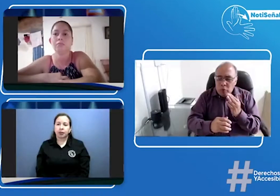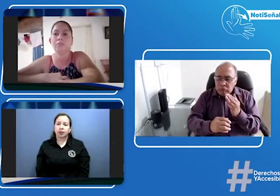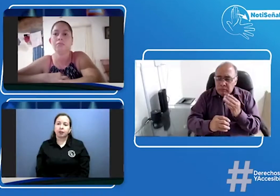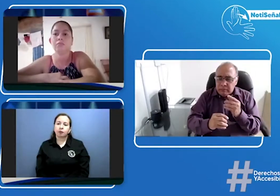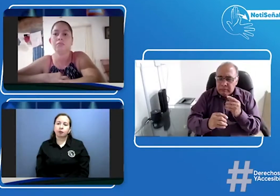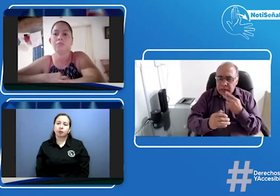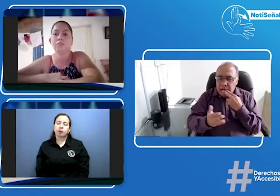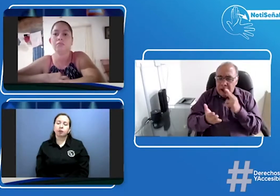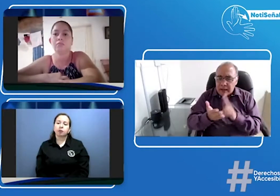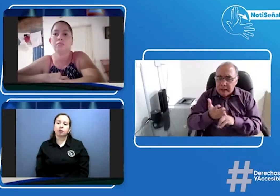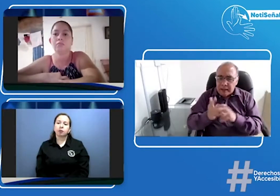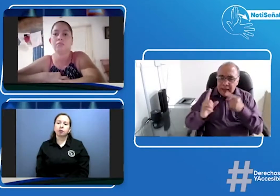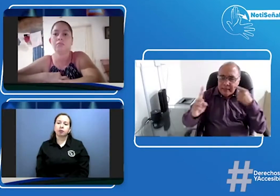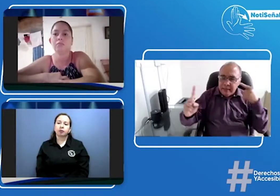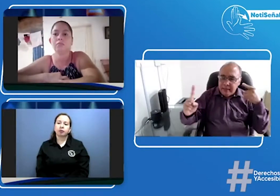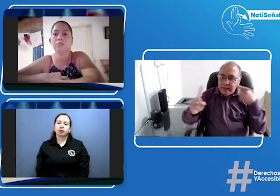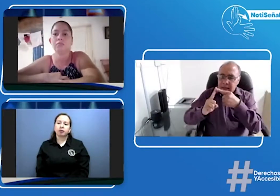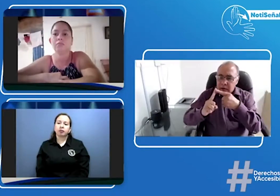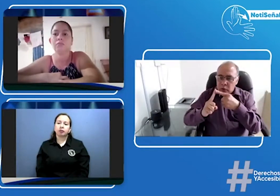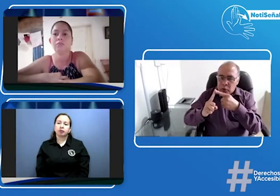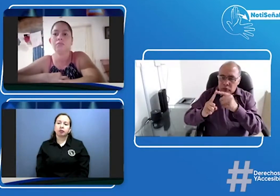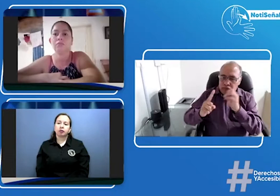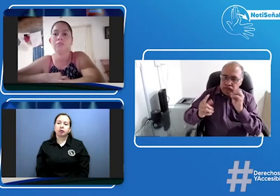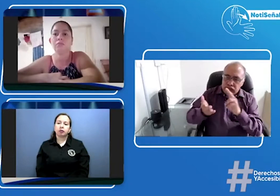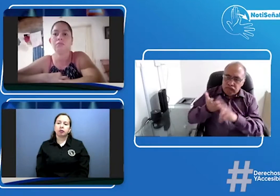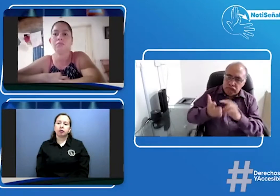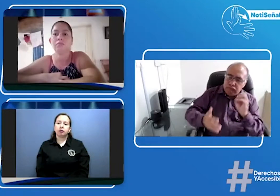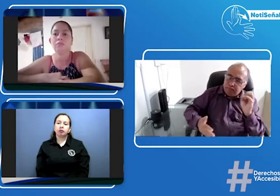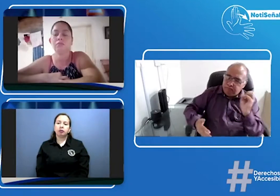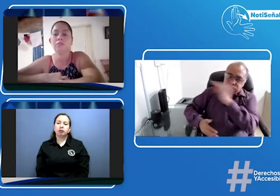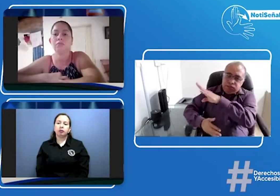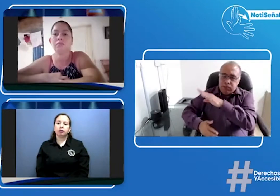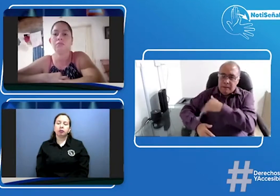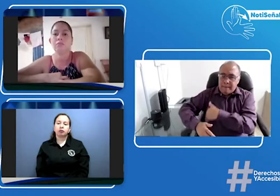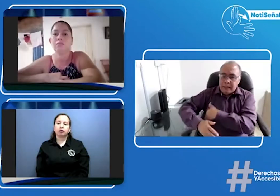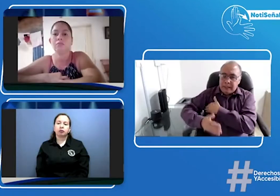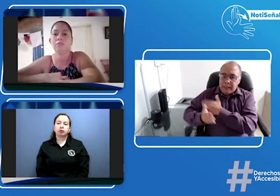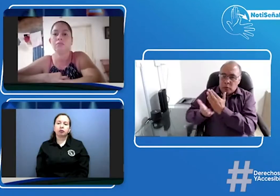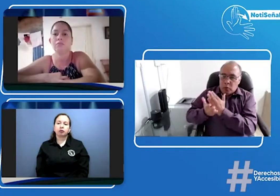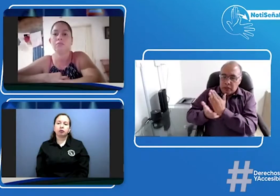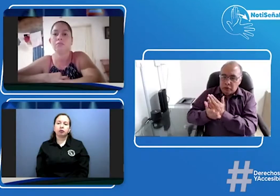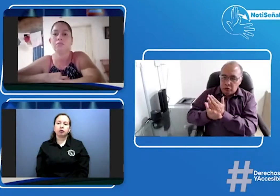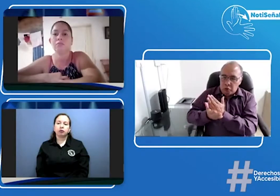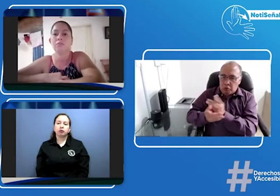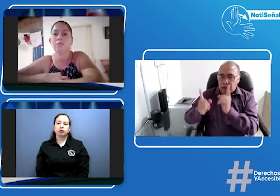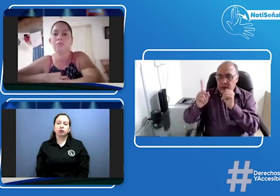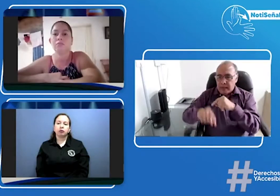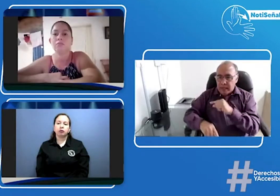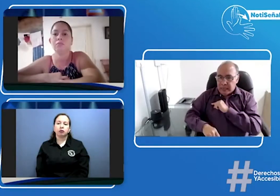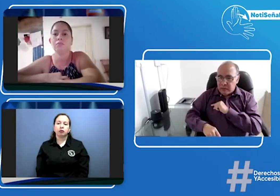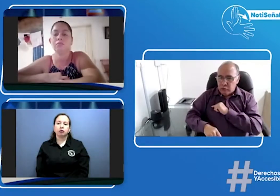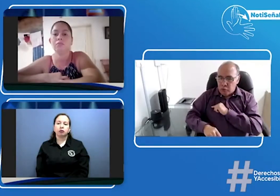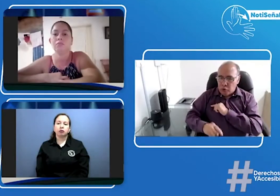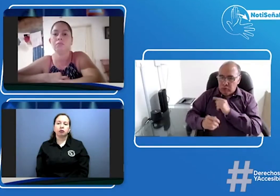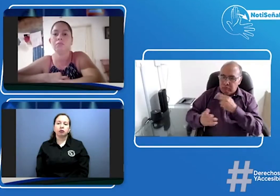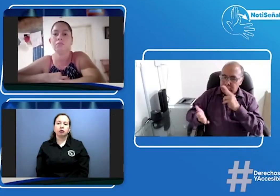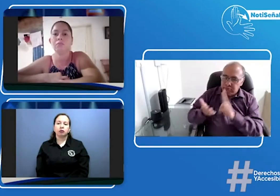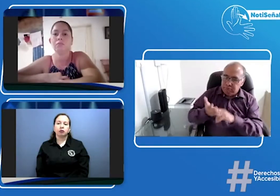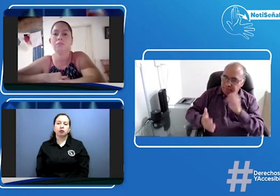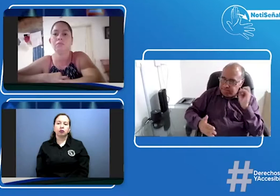y no sé si de pronto dirigir un oficio allí al Ministerio de Educación directamente